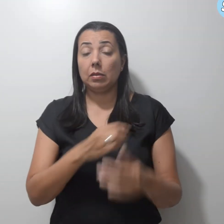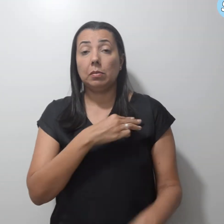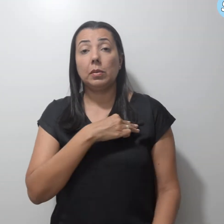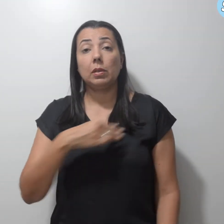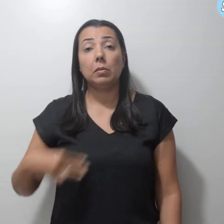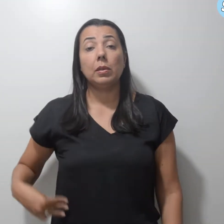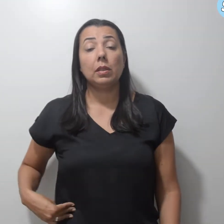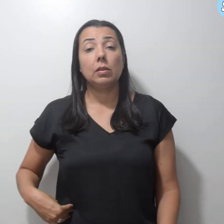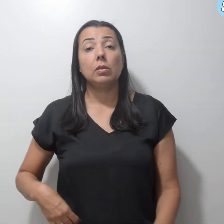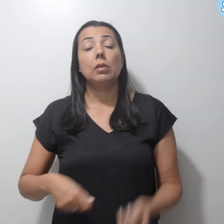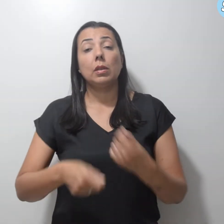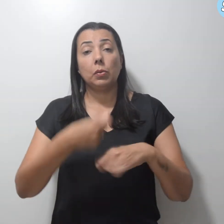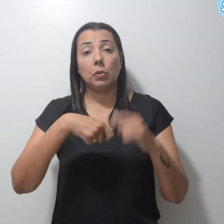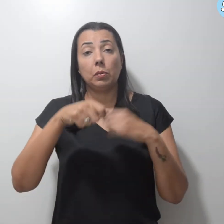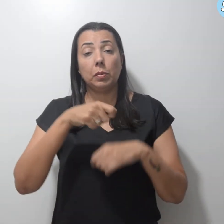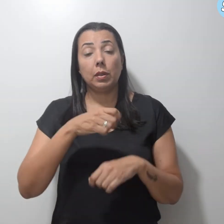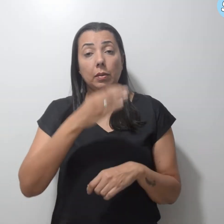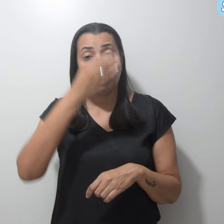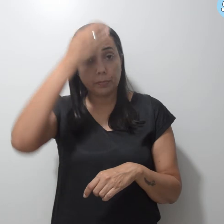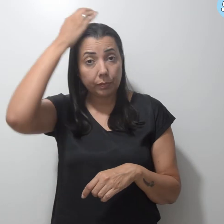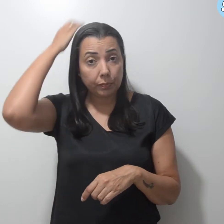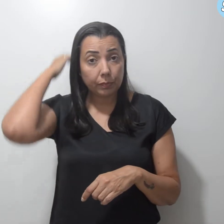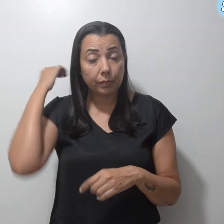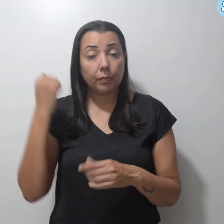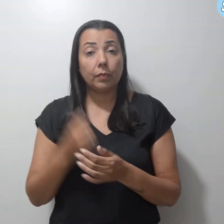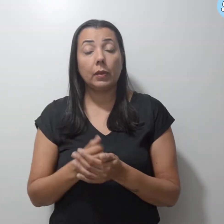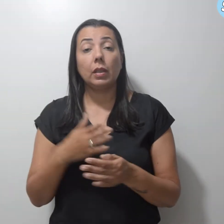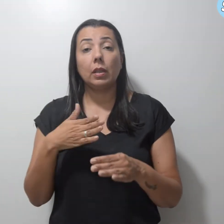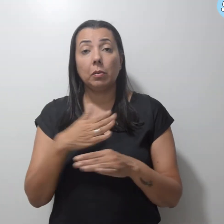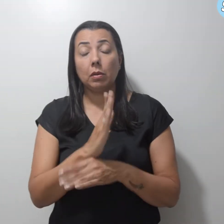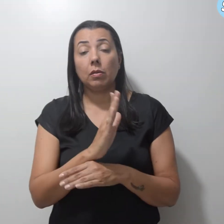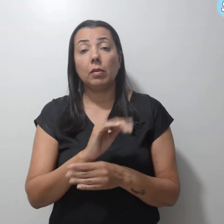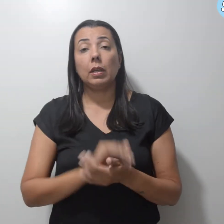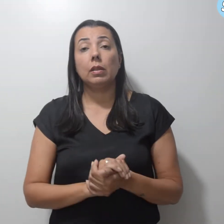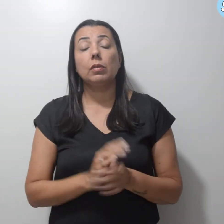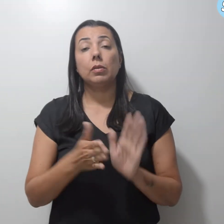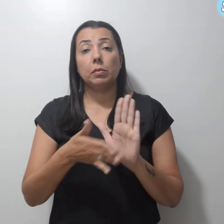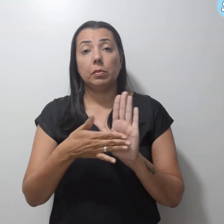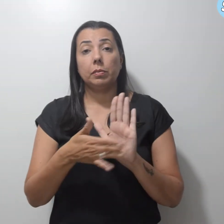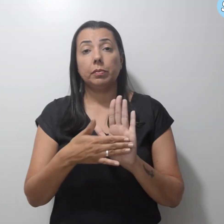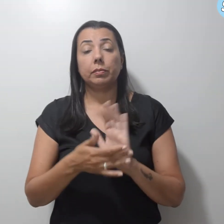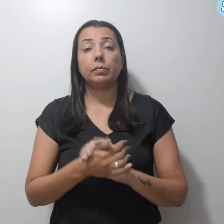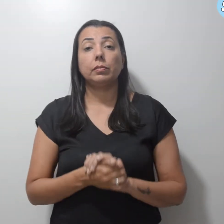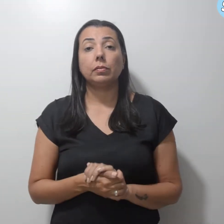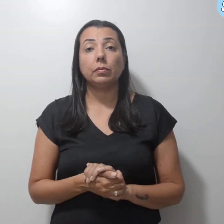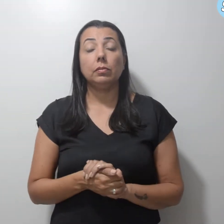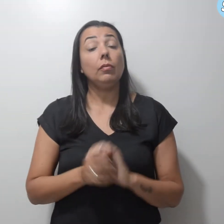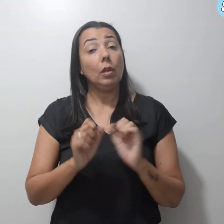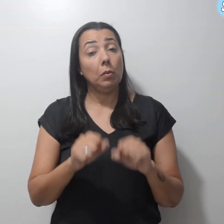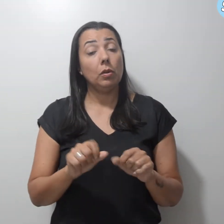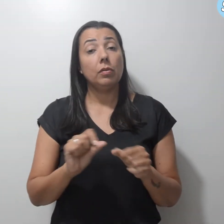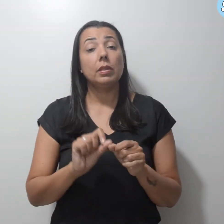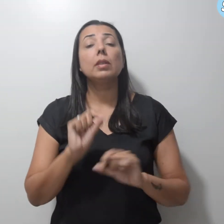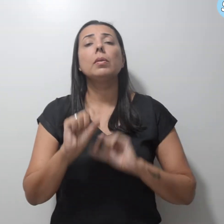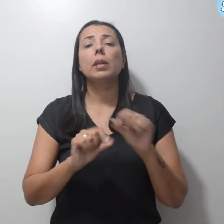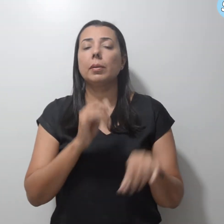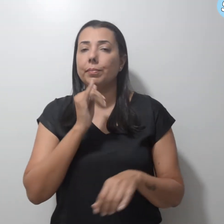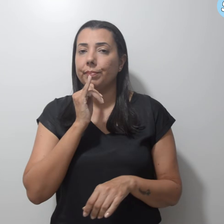Economia, Paulo Guedes, e aprová-lo por meio de emendas. Pode ocorrer, por exemplo, de